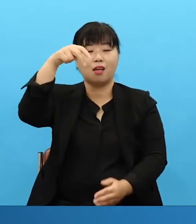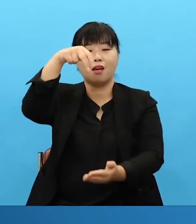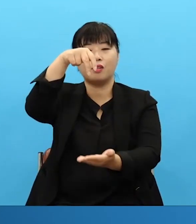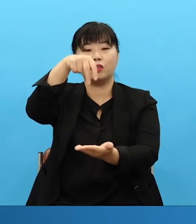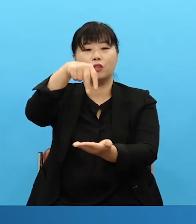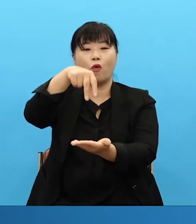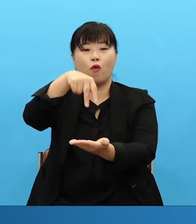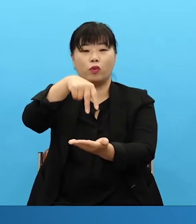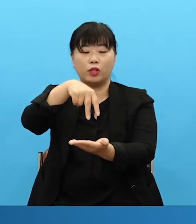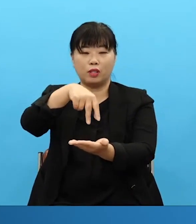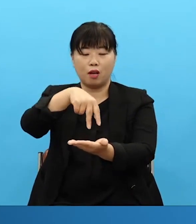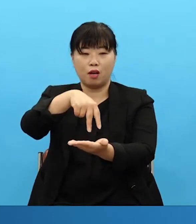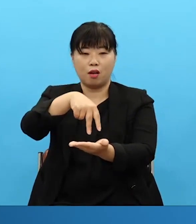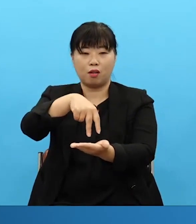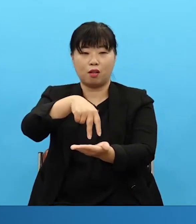서리라